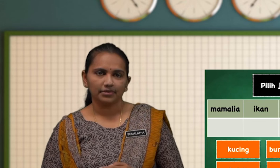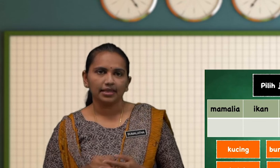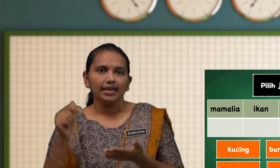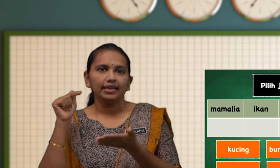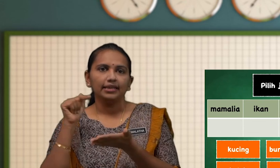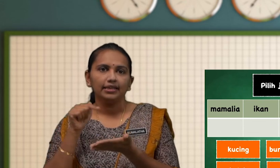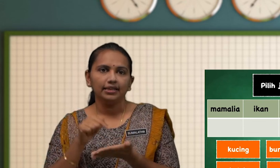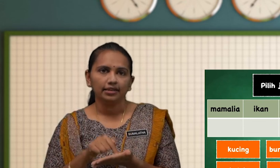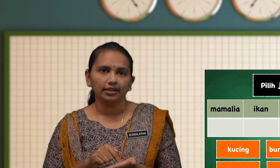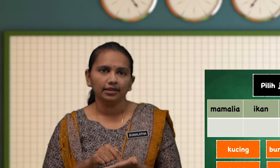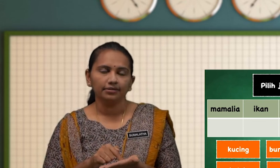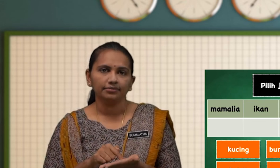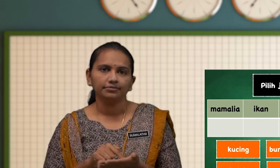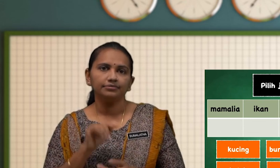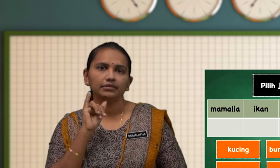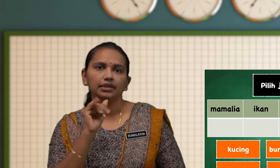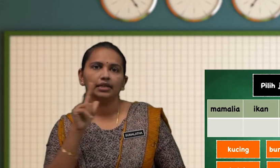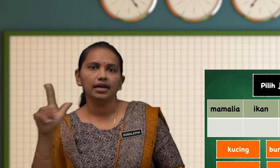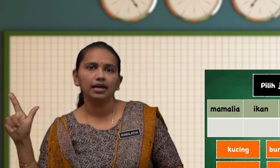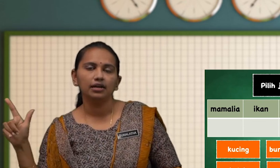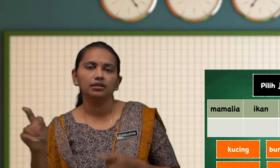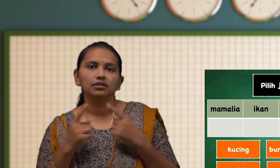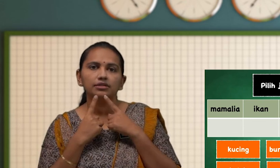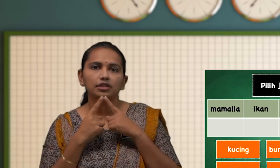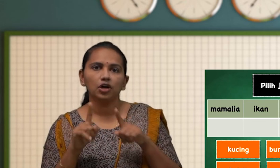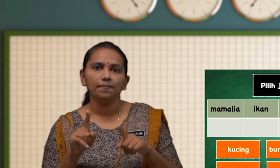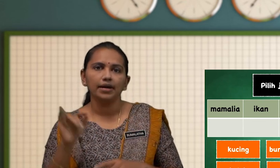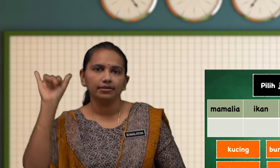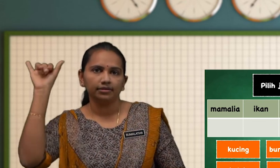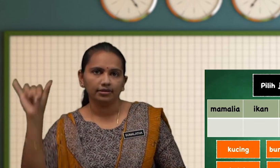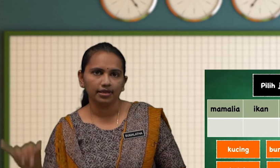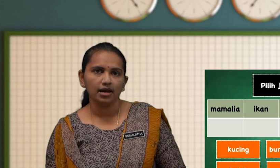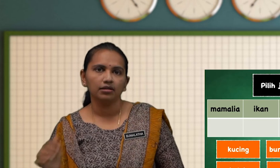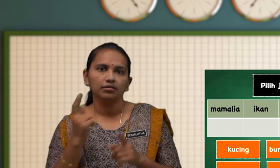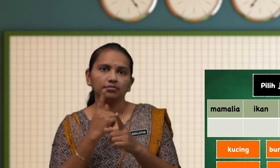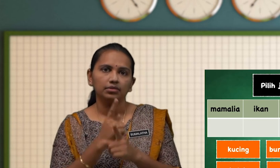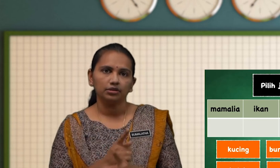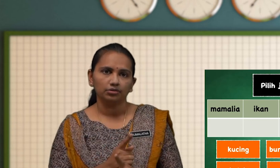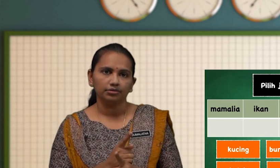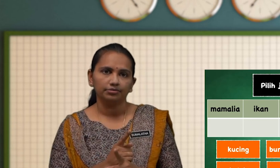Terakhir Ialah Jawapan Yang Betul